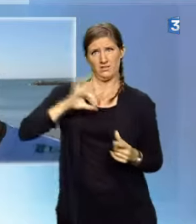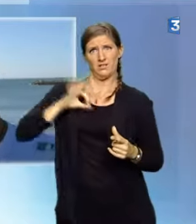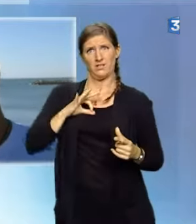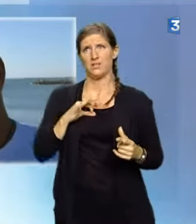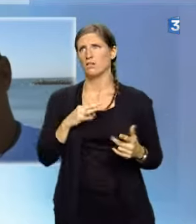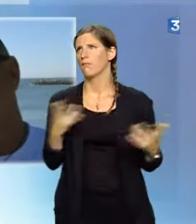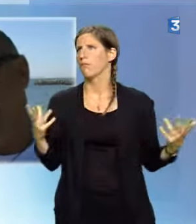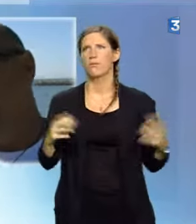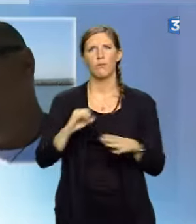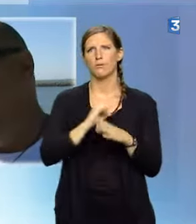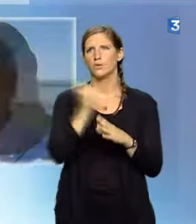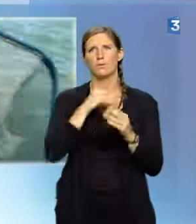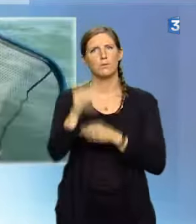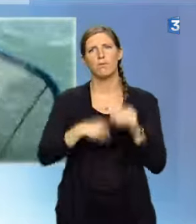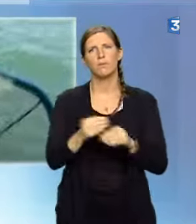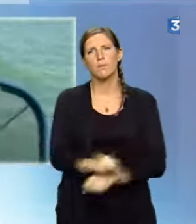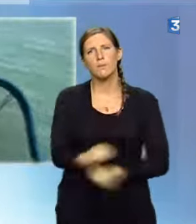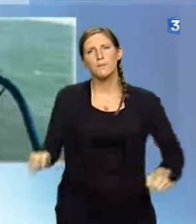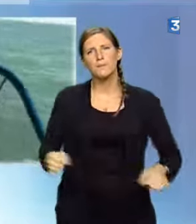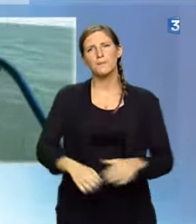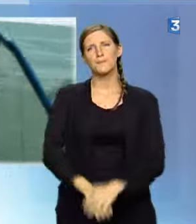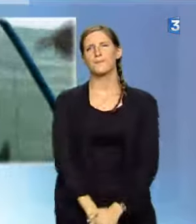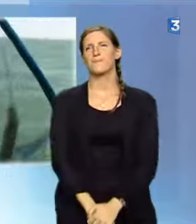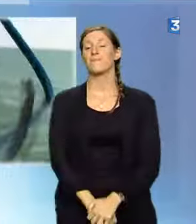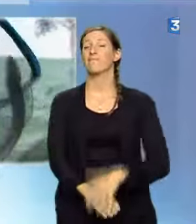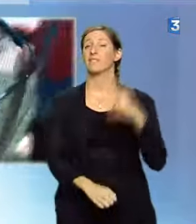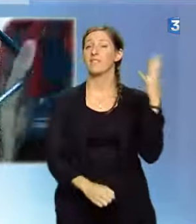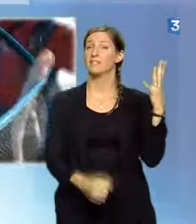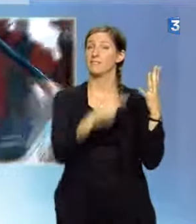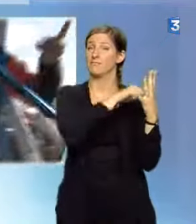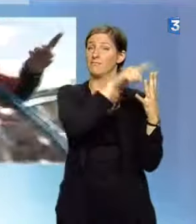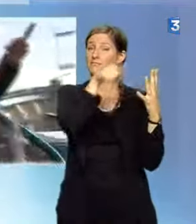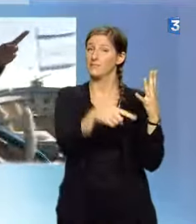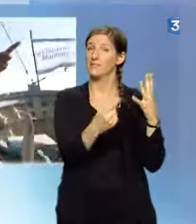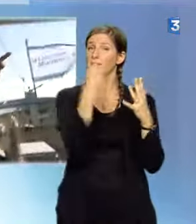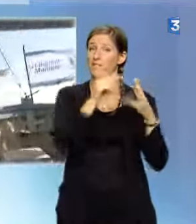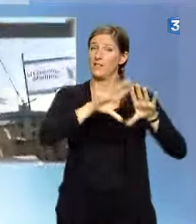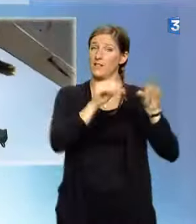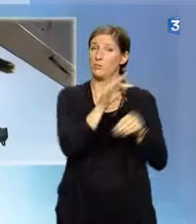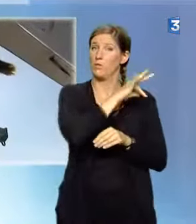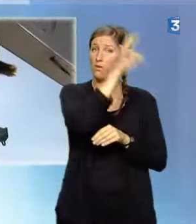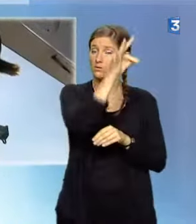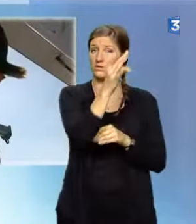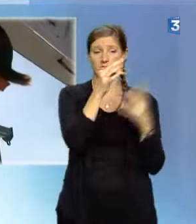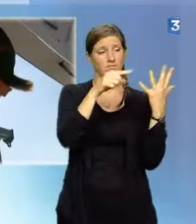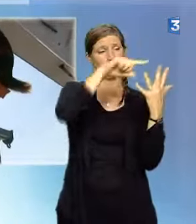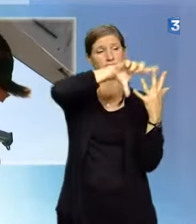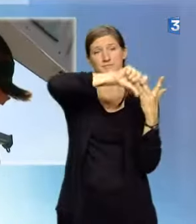c'est énorme. Et sur les cinq membres de l'équipe de France, trois font partie du club de pêche sportive